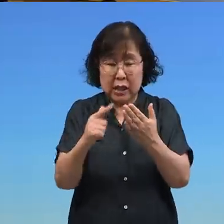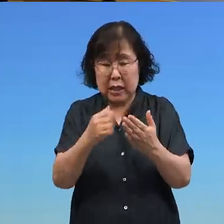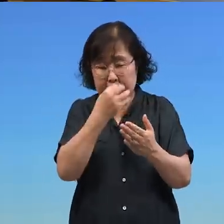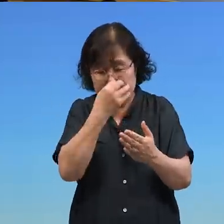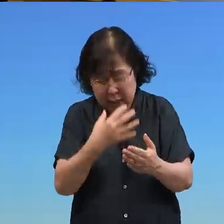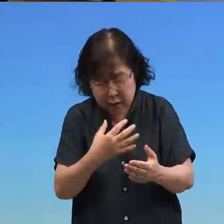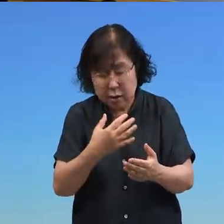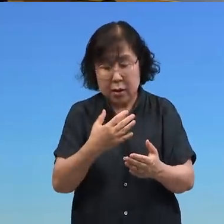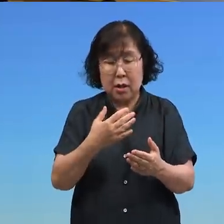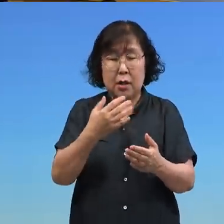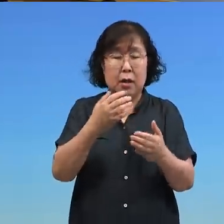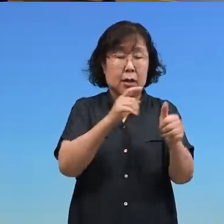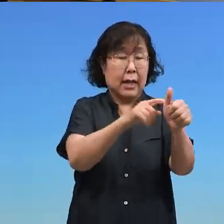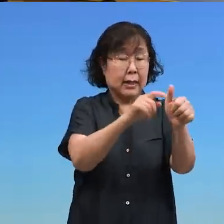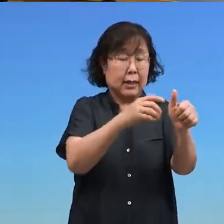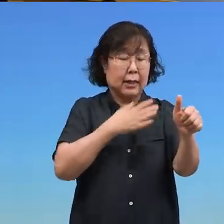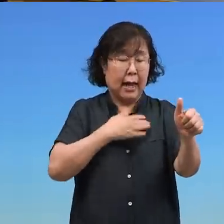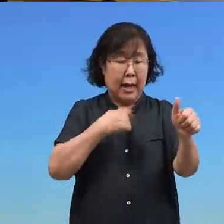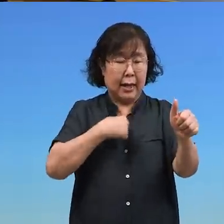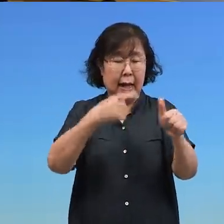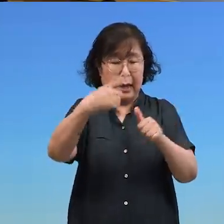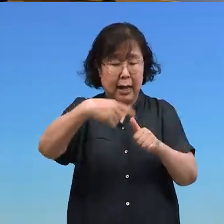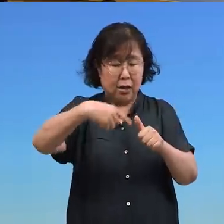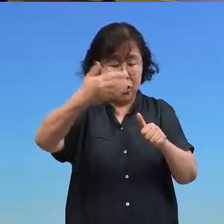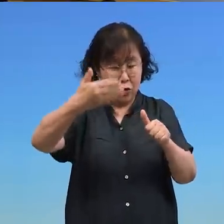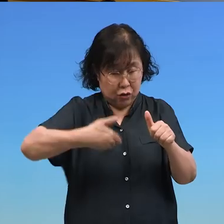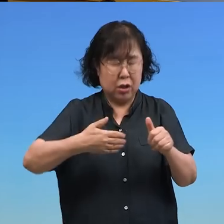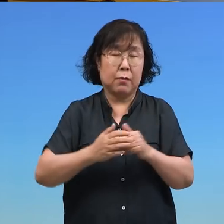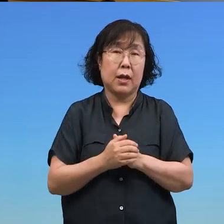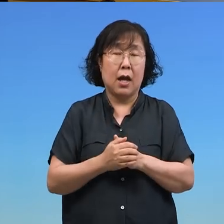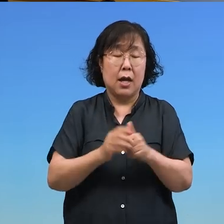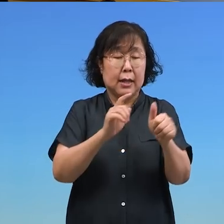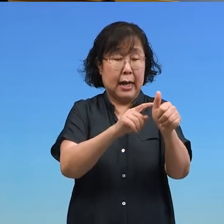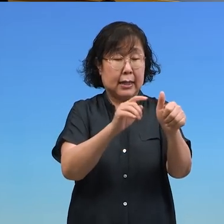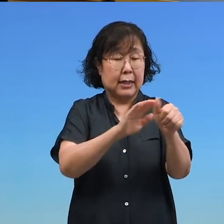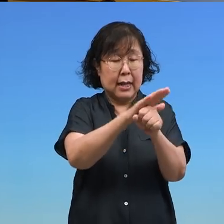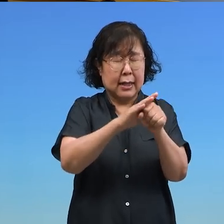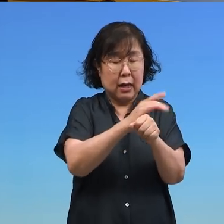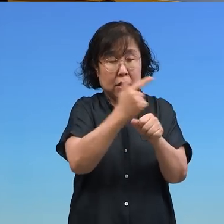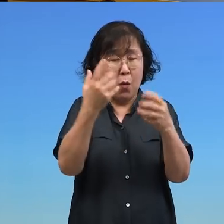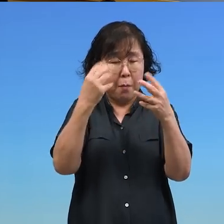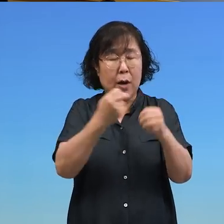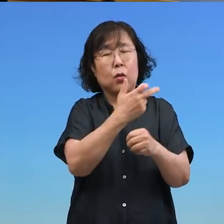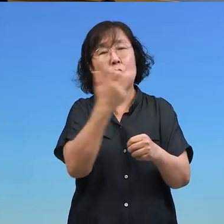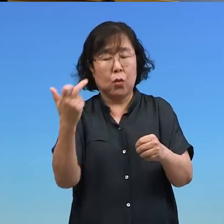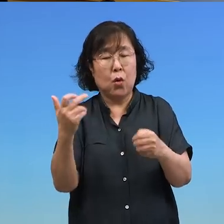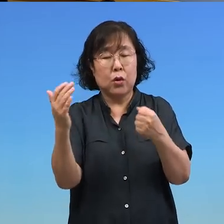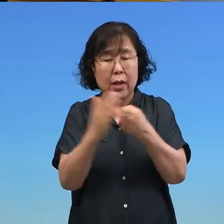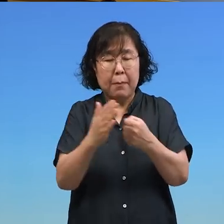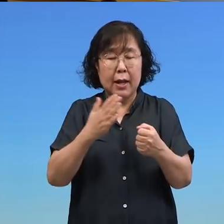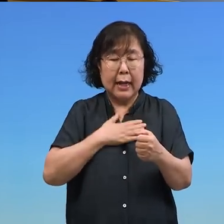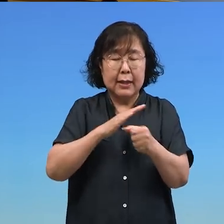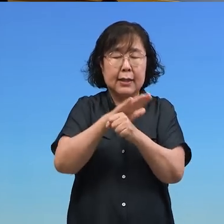당신은 나에게 알려줬소 당신의 사랑은 너무나 많고 크오 그래서 나는 사랑하겠소 여기서